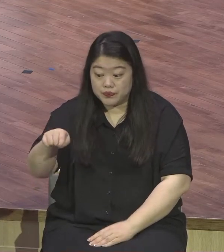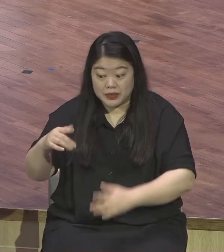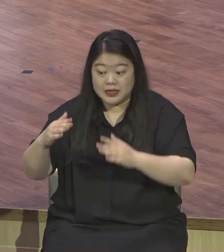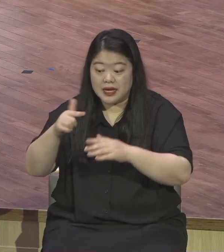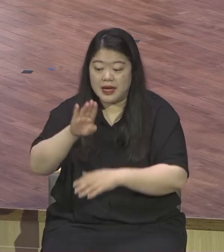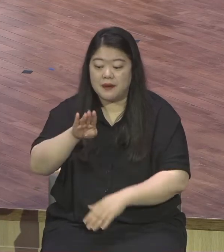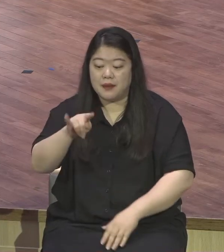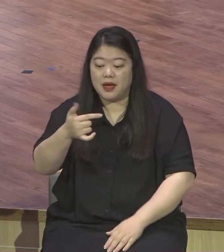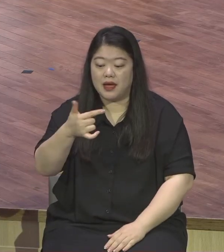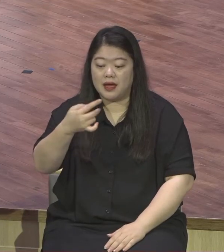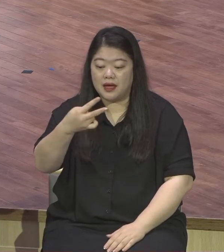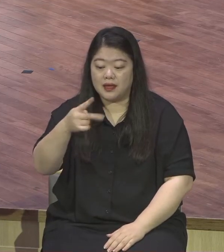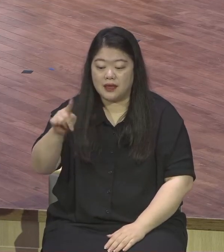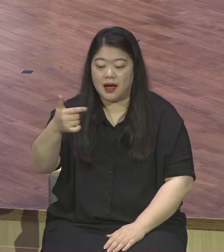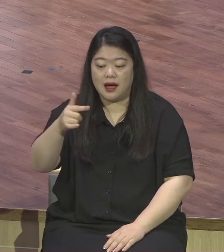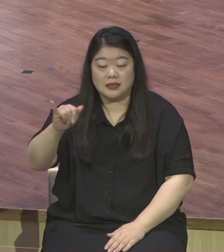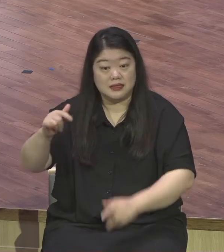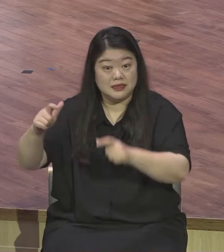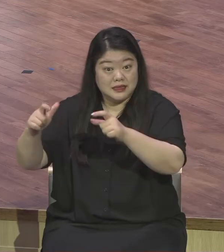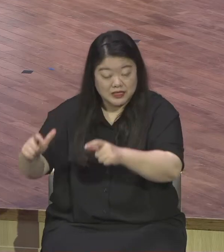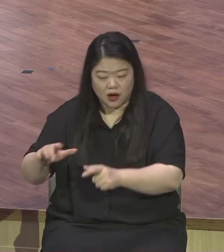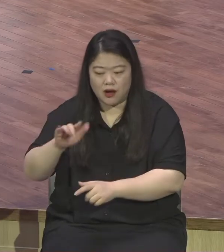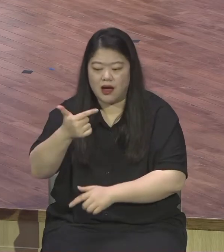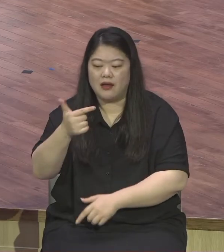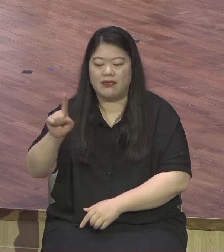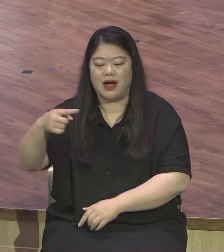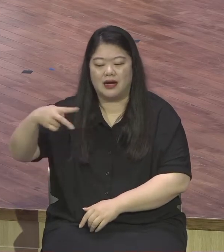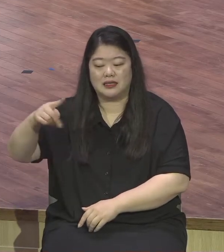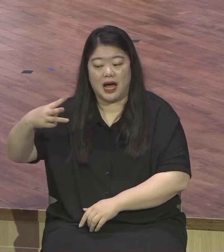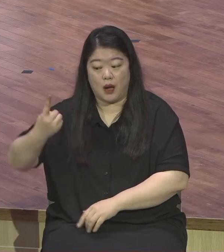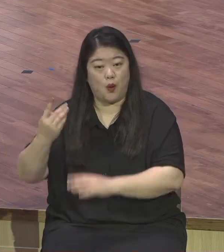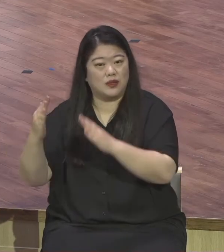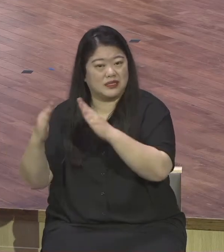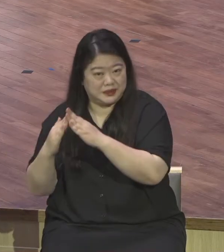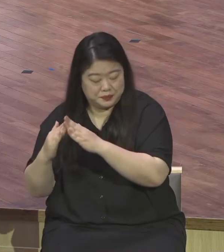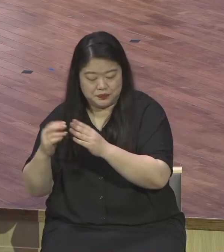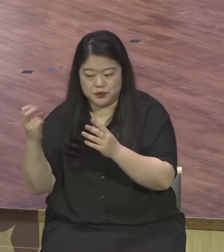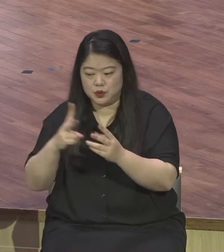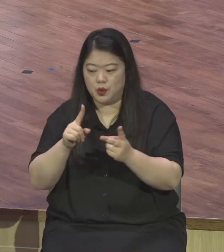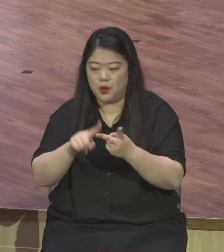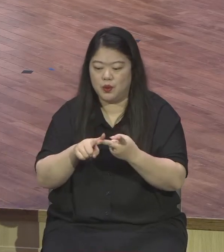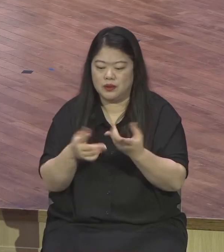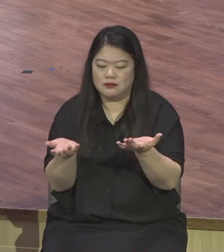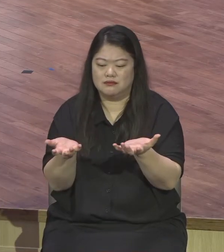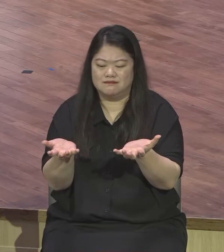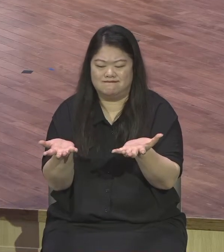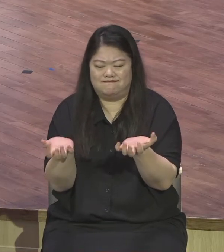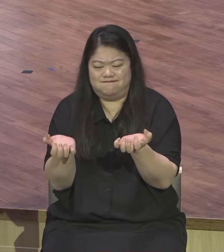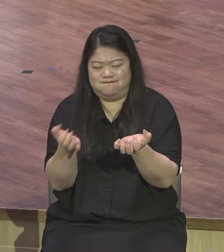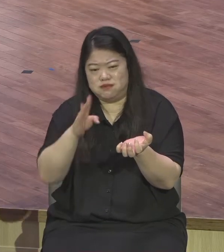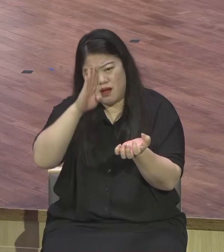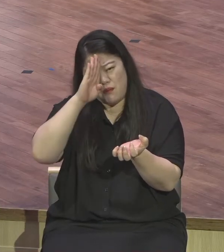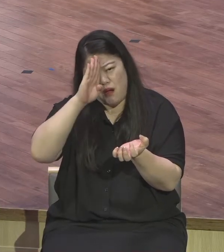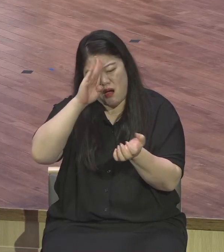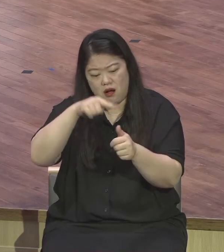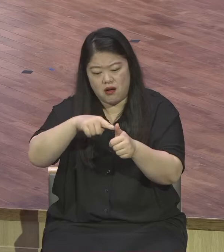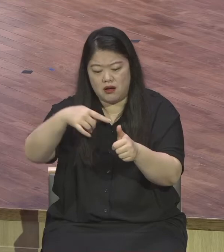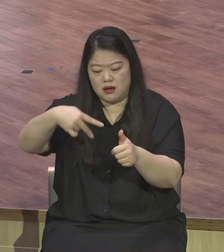동일 내용이 나오는 마가복음 14장과 요한복음 12장을 종합해 보면 보면 예수님께서는 예수님께서는 나병 나병